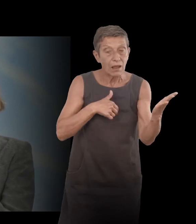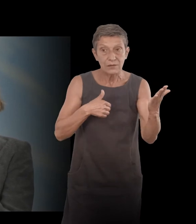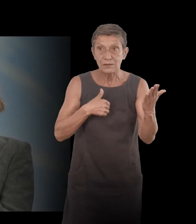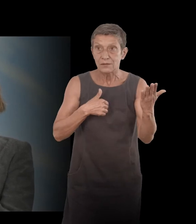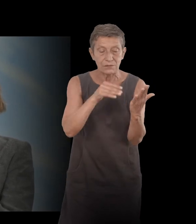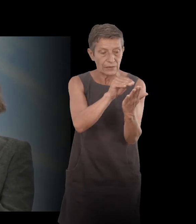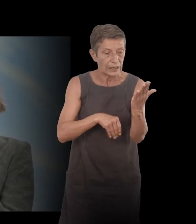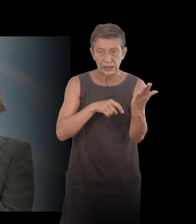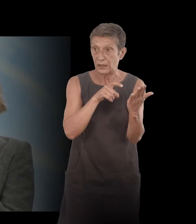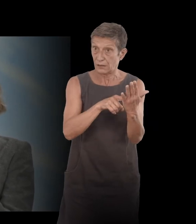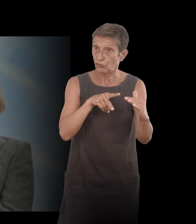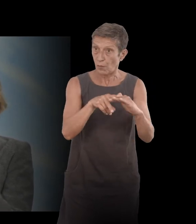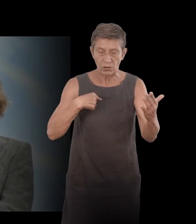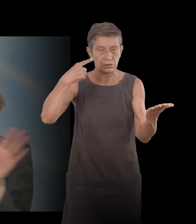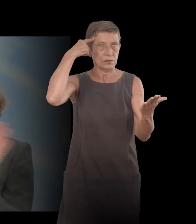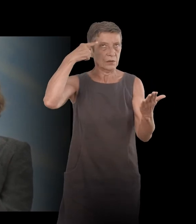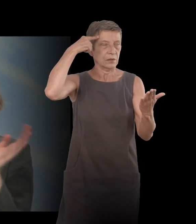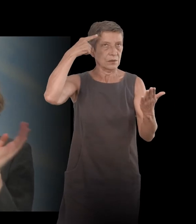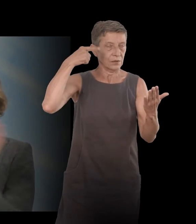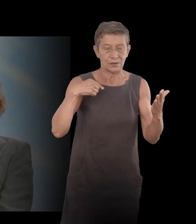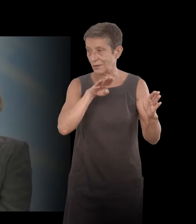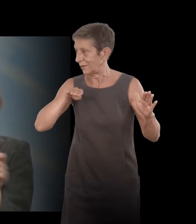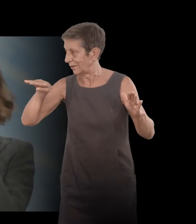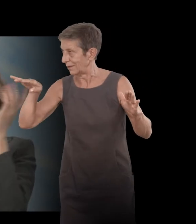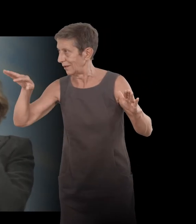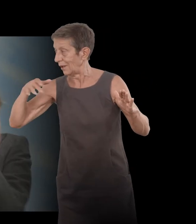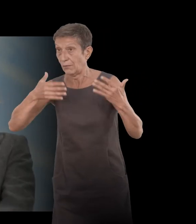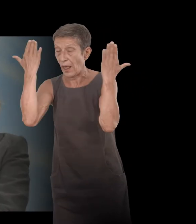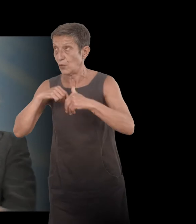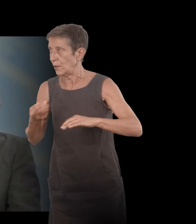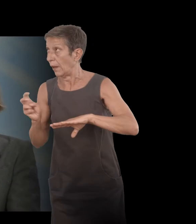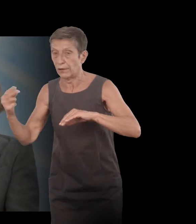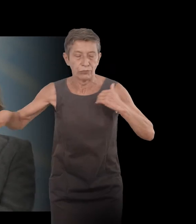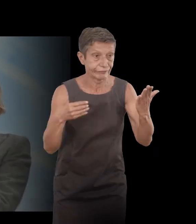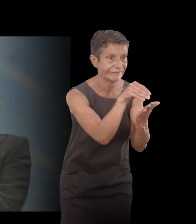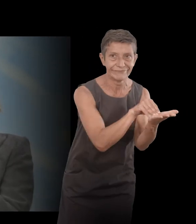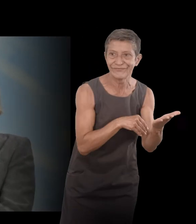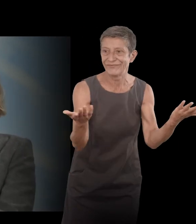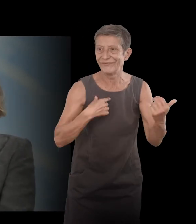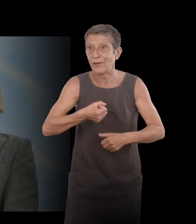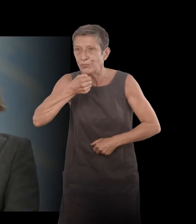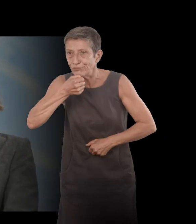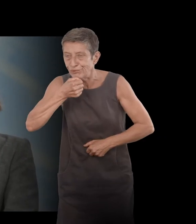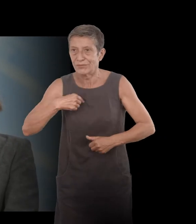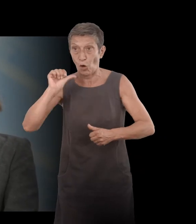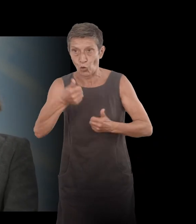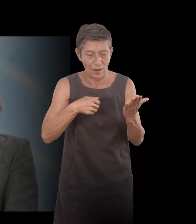obsédée par ça, donc je peux faire autre chose à côté, mais je me relève la nuit, j'ai des trucs, il faut que j'écrive, je m'enregistre, le lendemain je note. Et donc